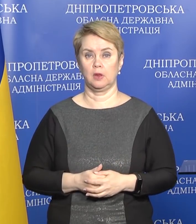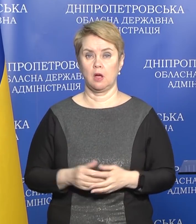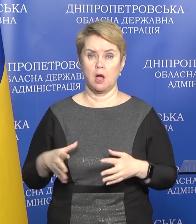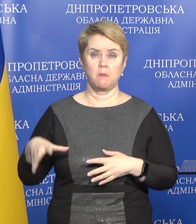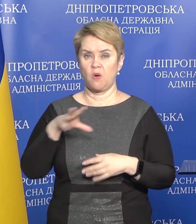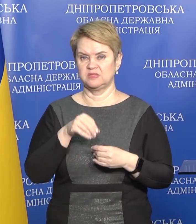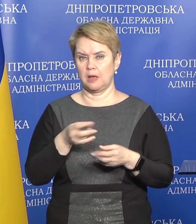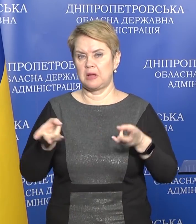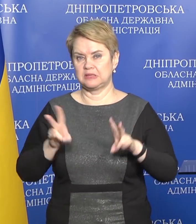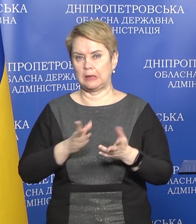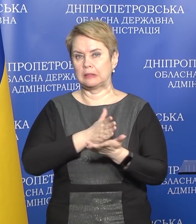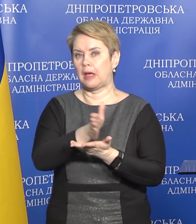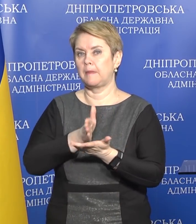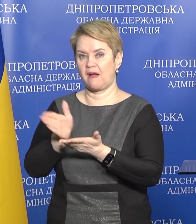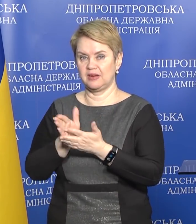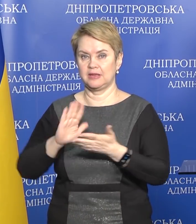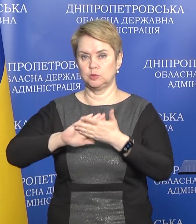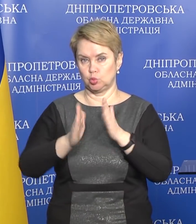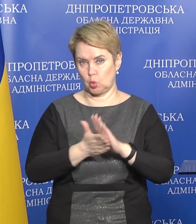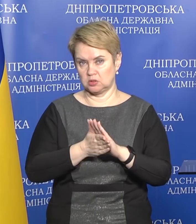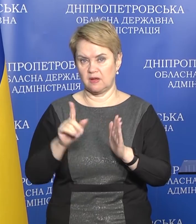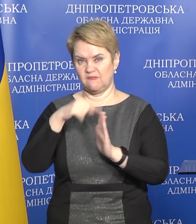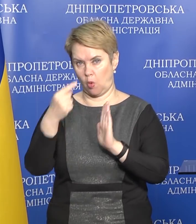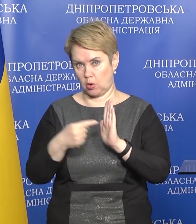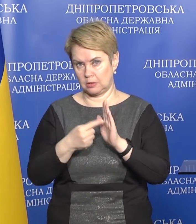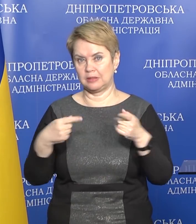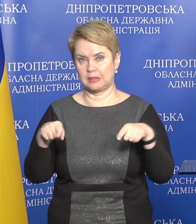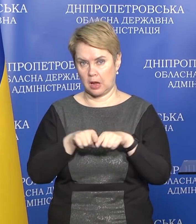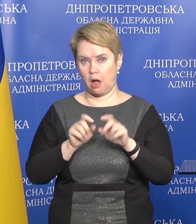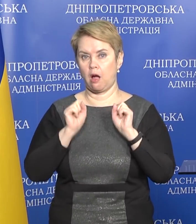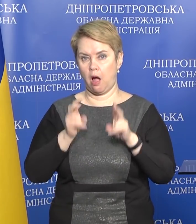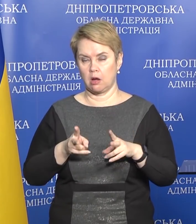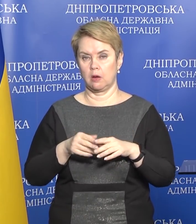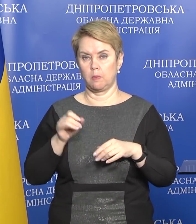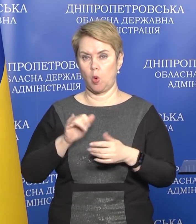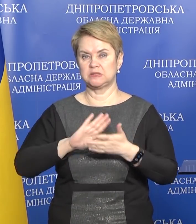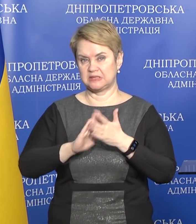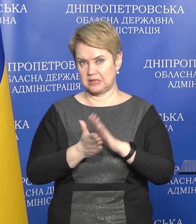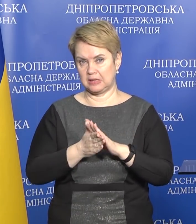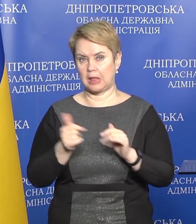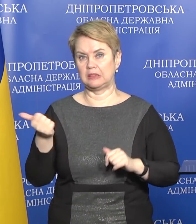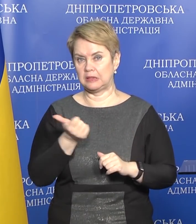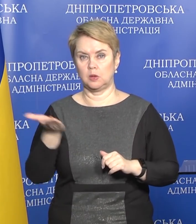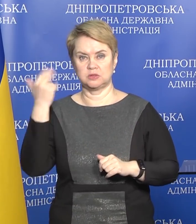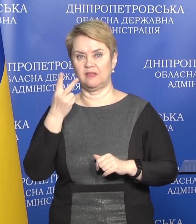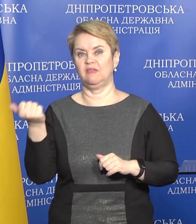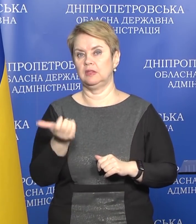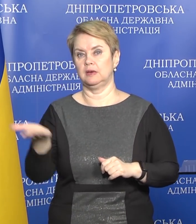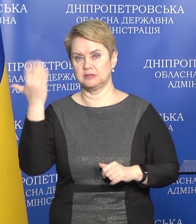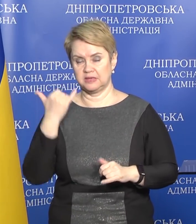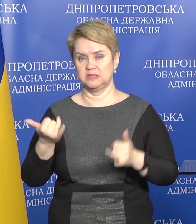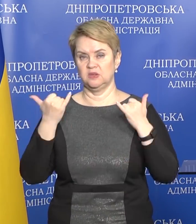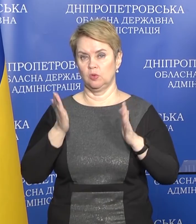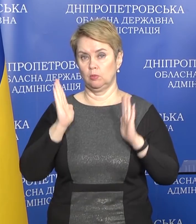По всем остальным направлениям, ситуация в городе такая же, как и по состоянию на неделю назад, на две недели назад.